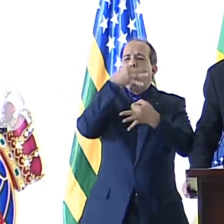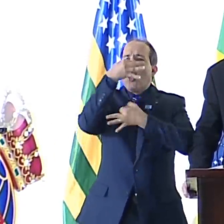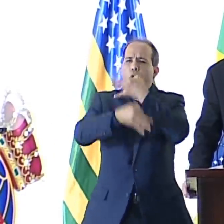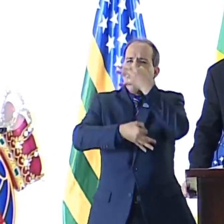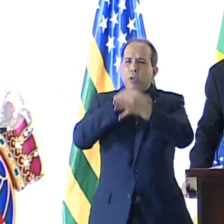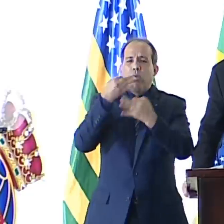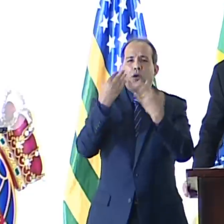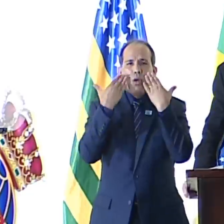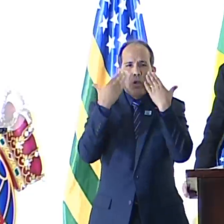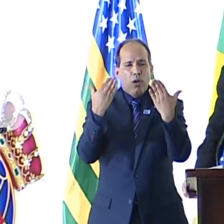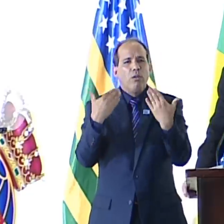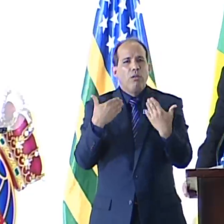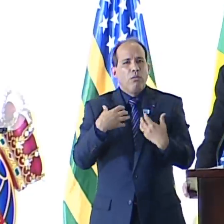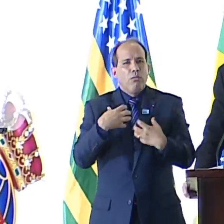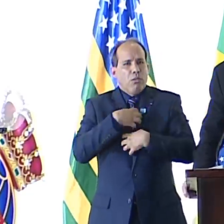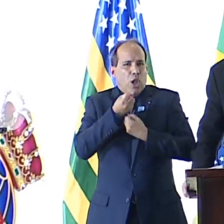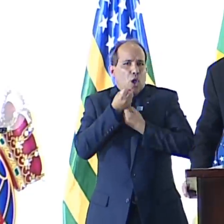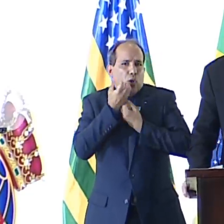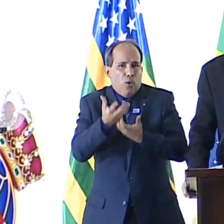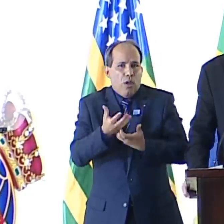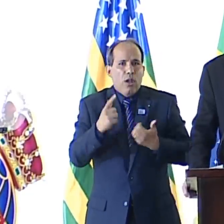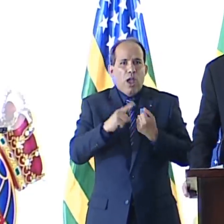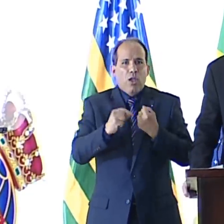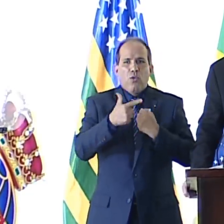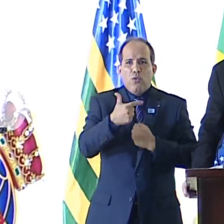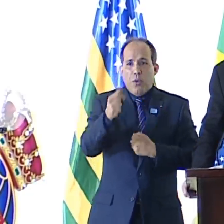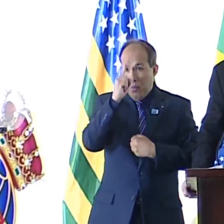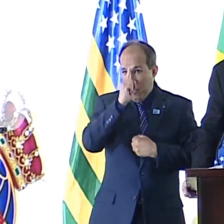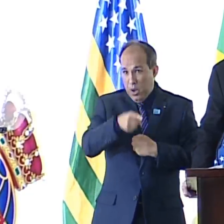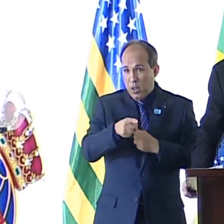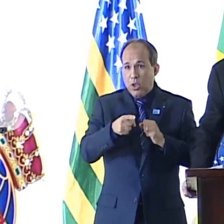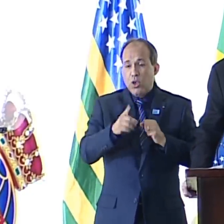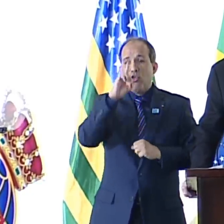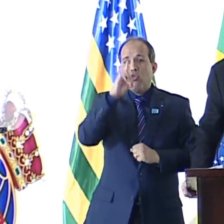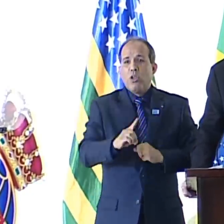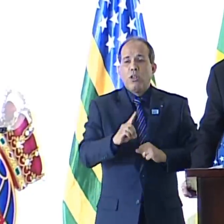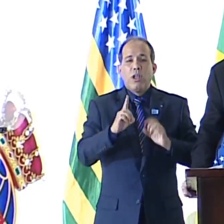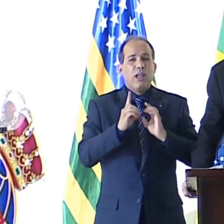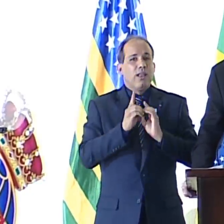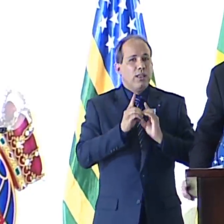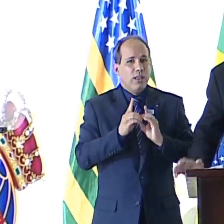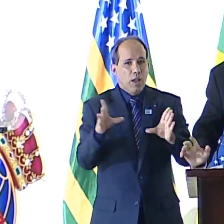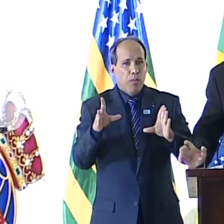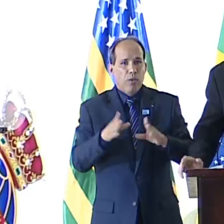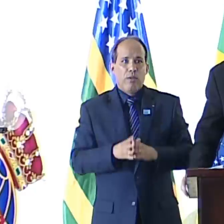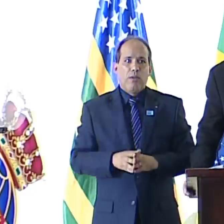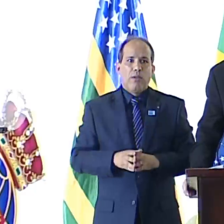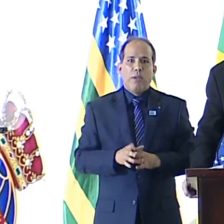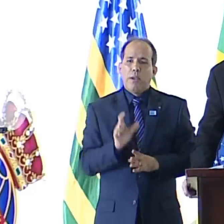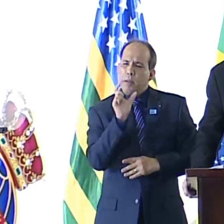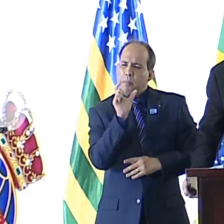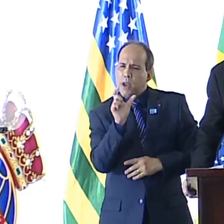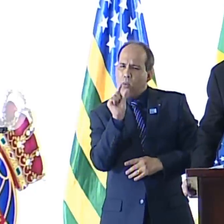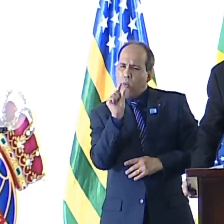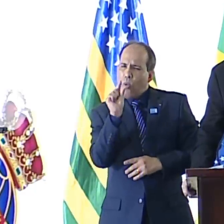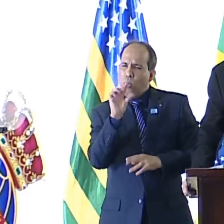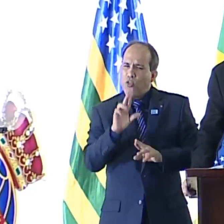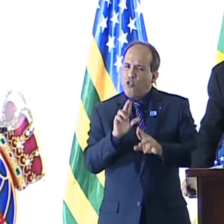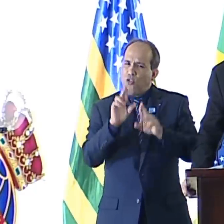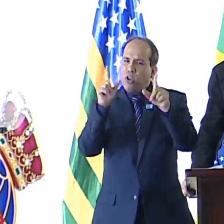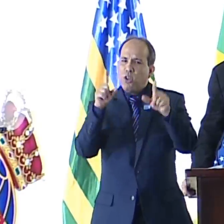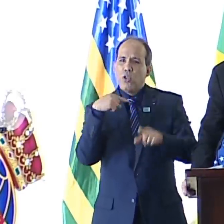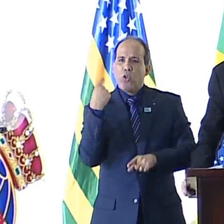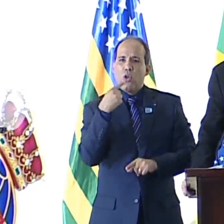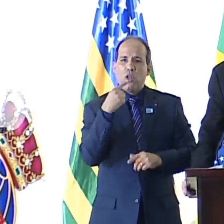e de expressão. O artigo 21 determina o direito à democracia e diz com palavras apenas ligeiramente diferentes da nossa